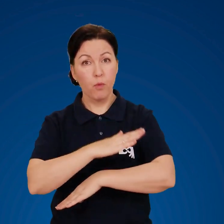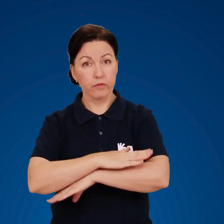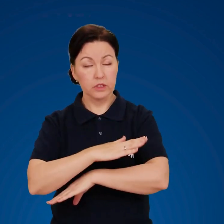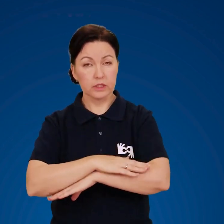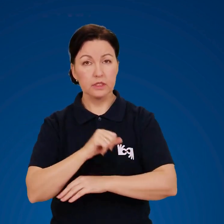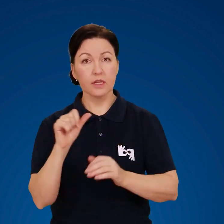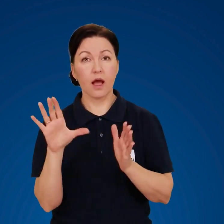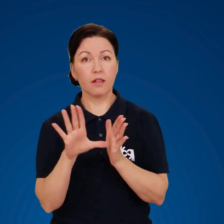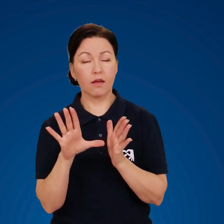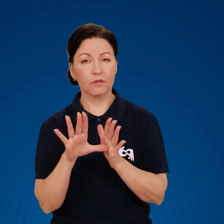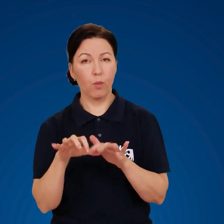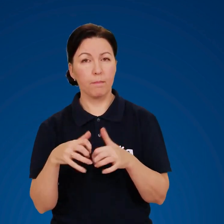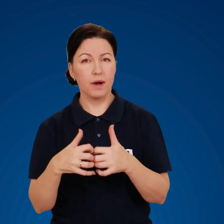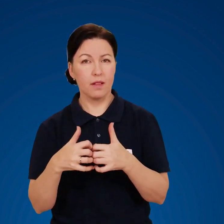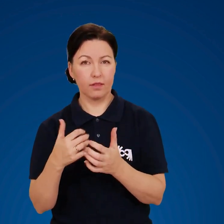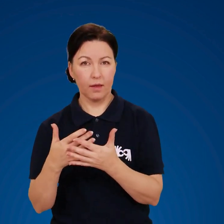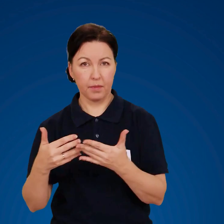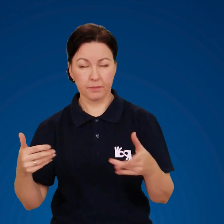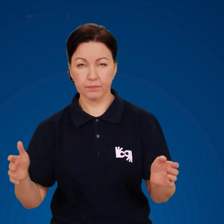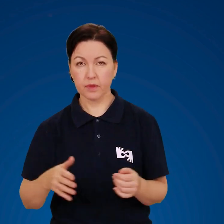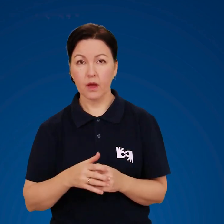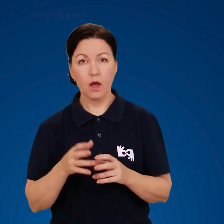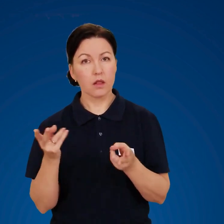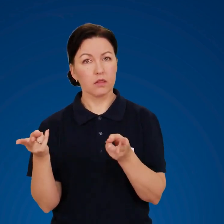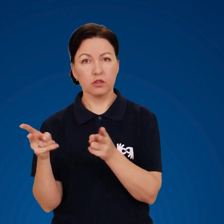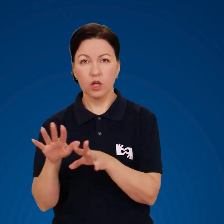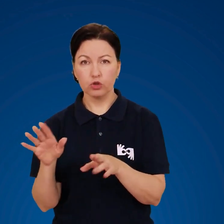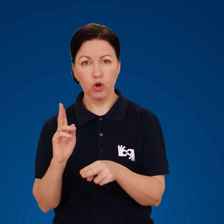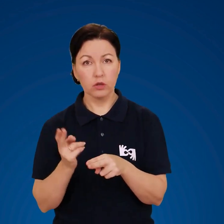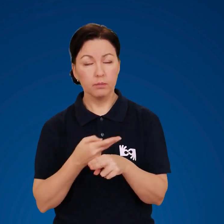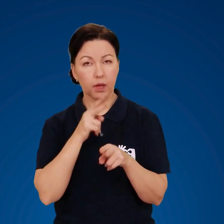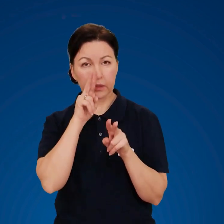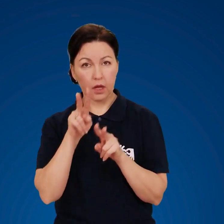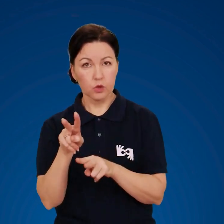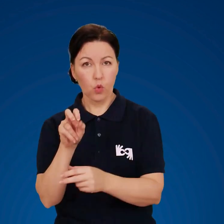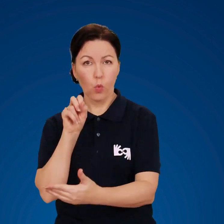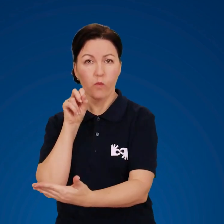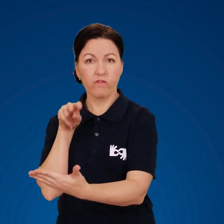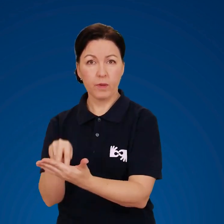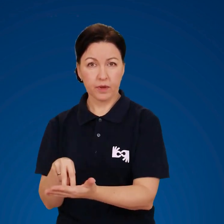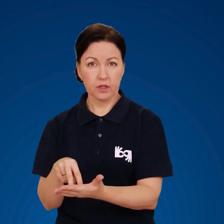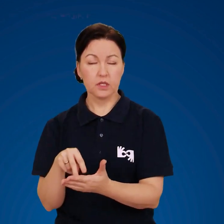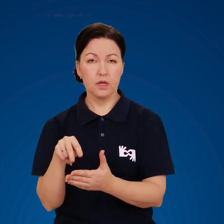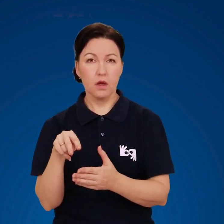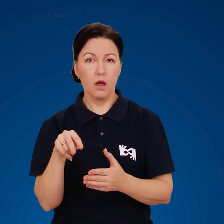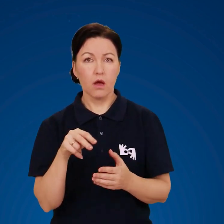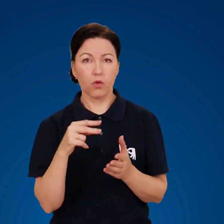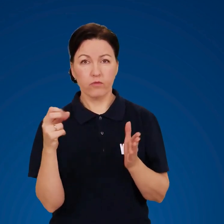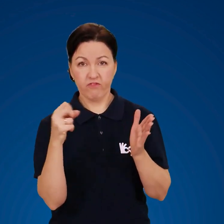Не залишайте без нагляду увімкнені в мережу електричні прилади,